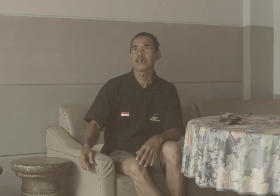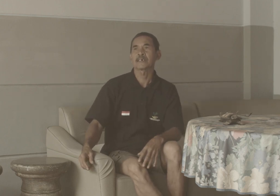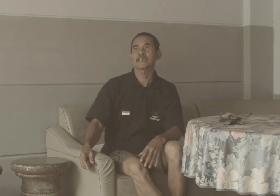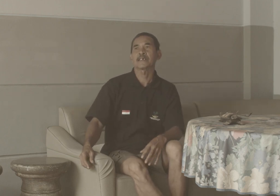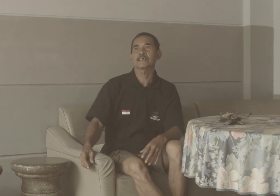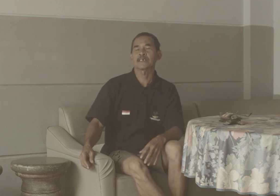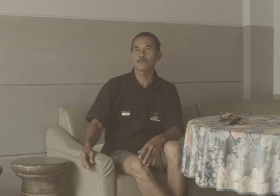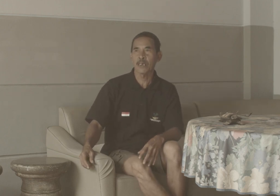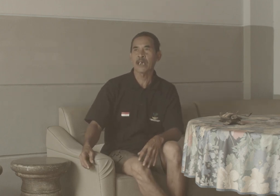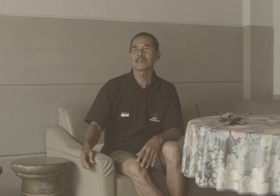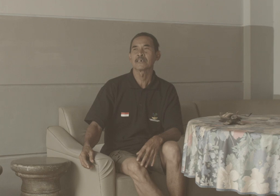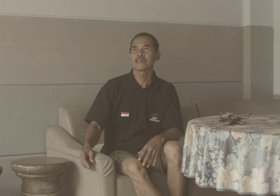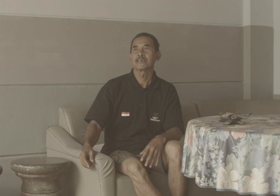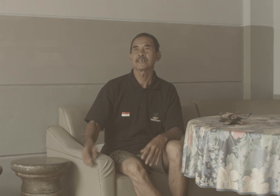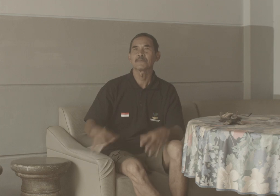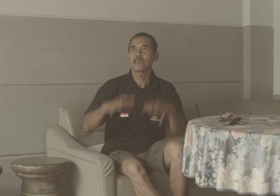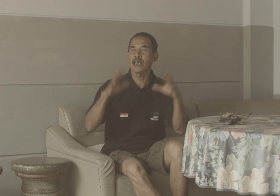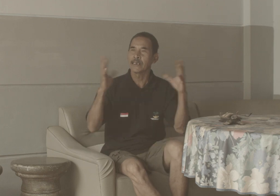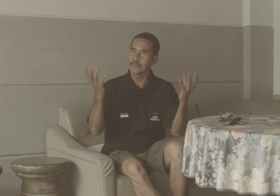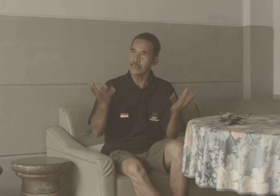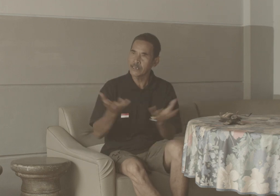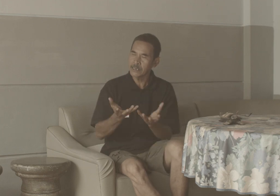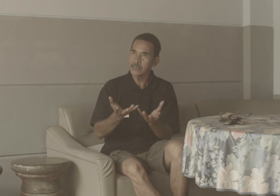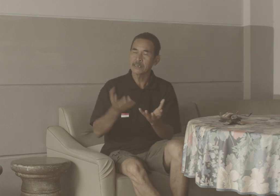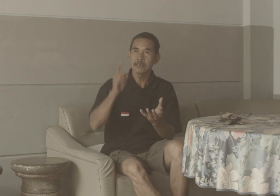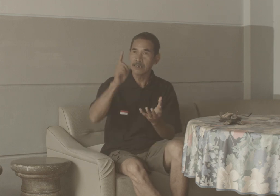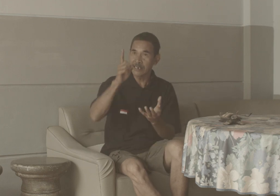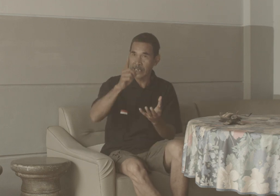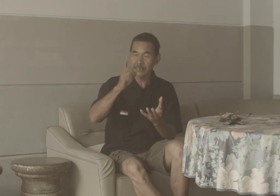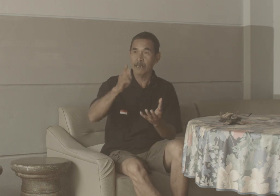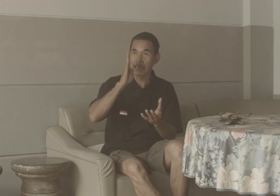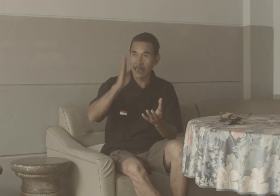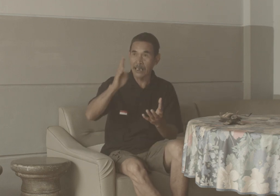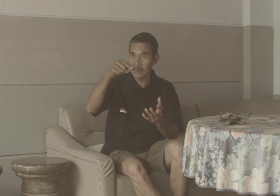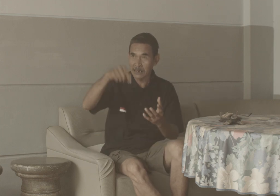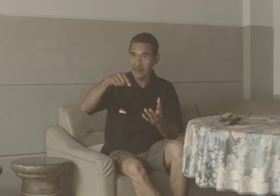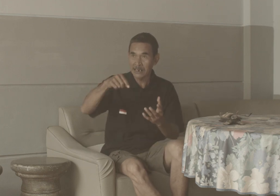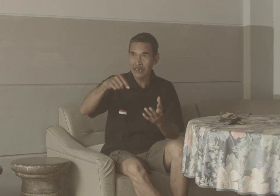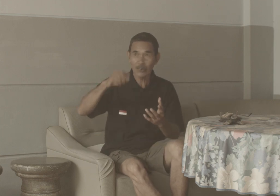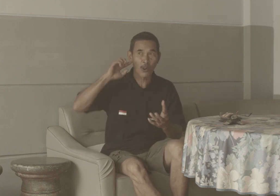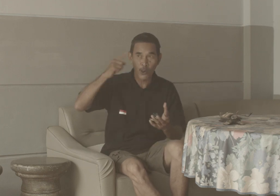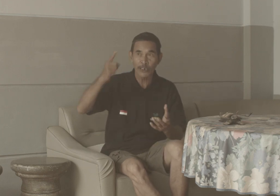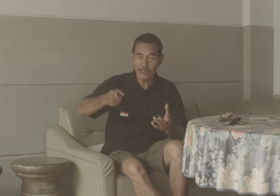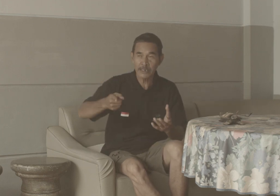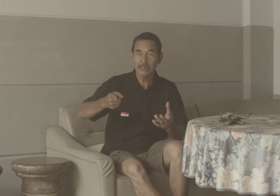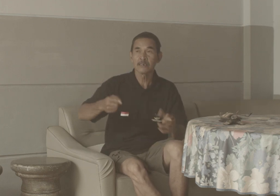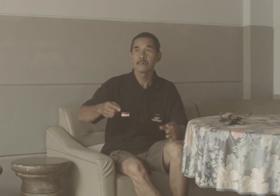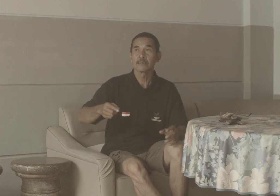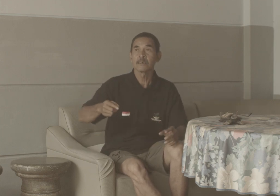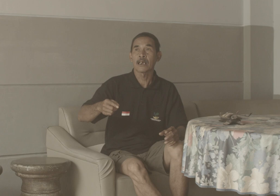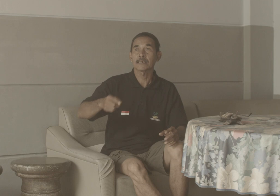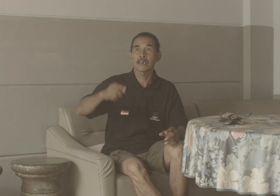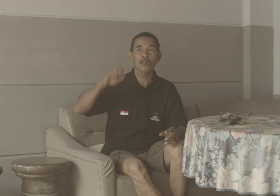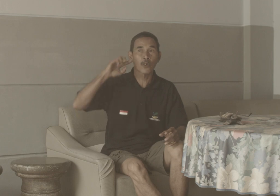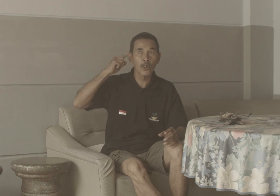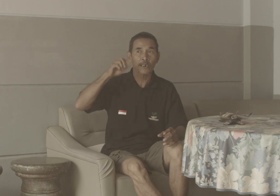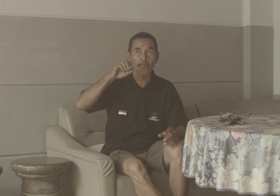atas dasar itulah Di Bengkala ini Di desa Bengkala Kolok ini Antara kolok dan